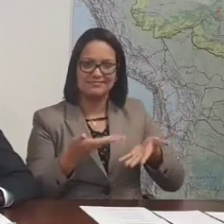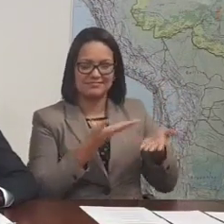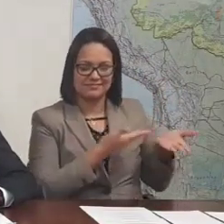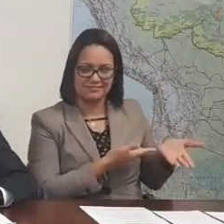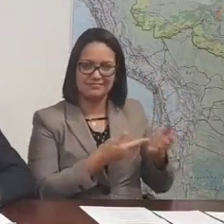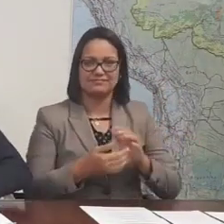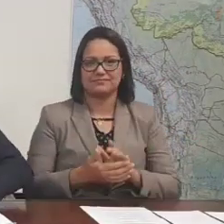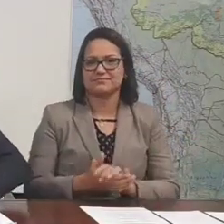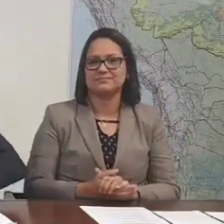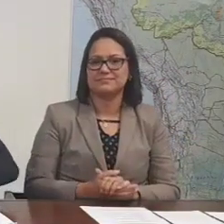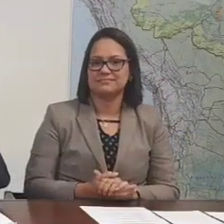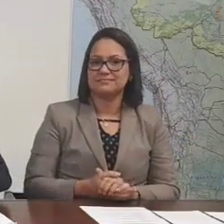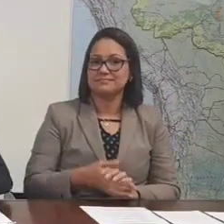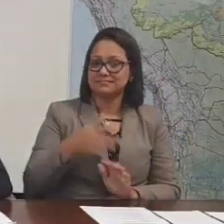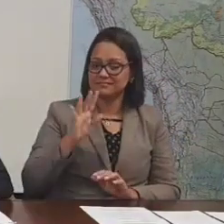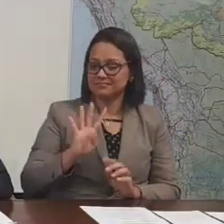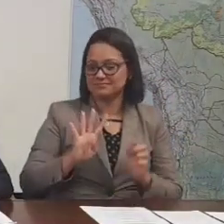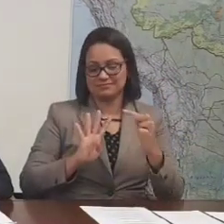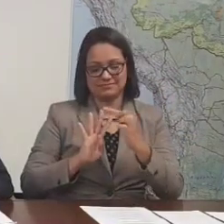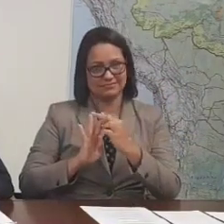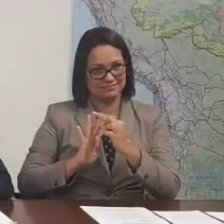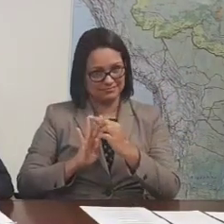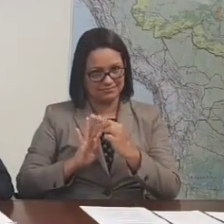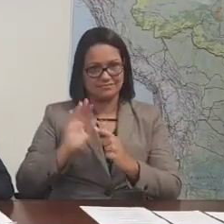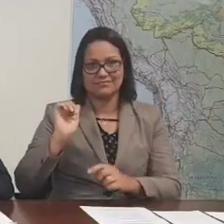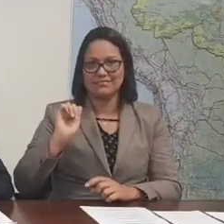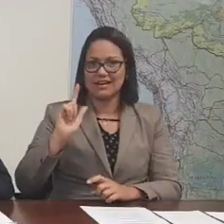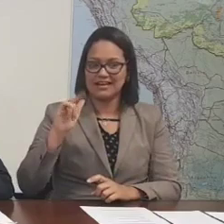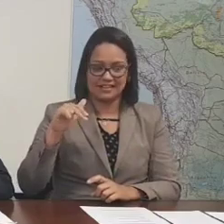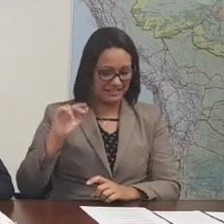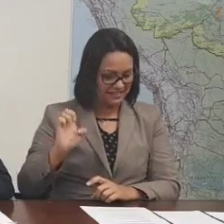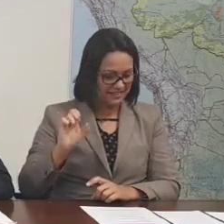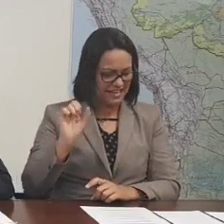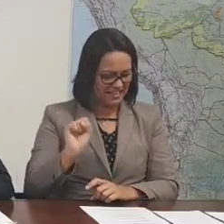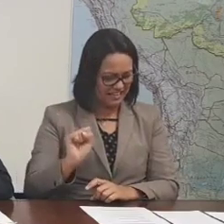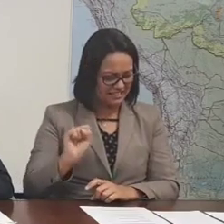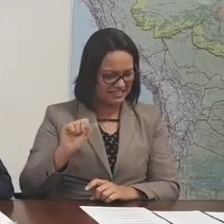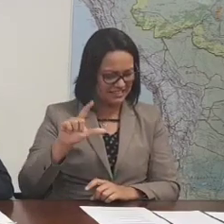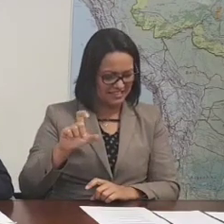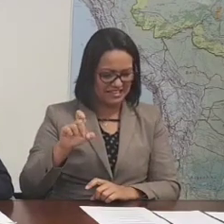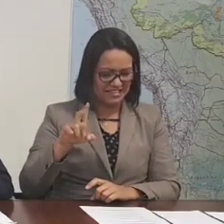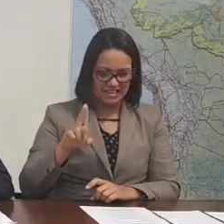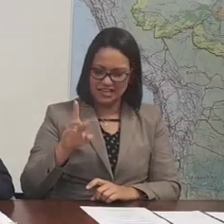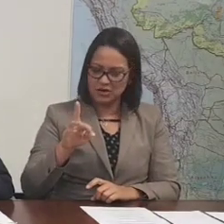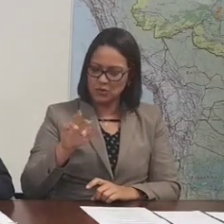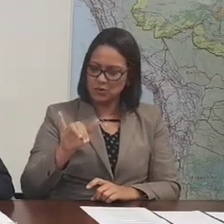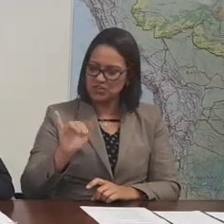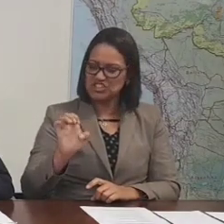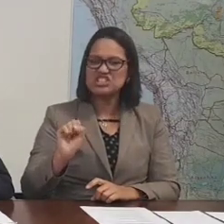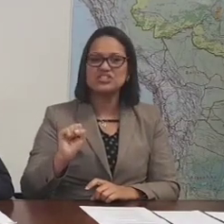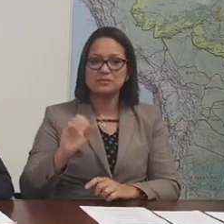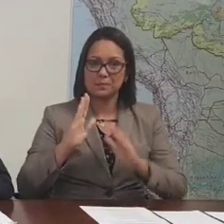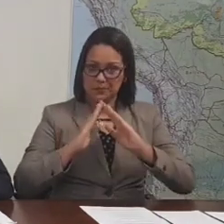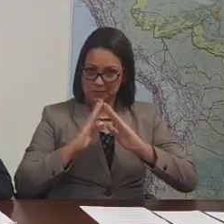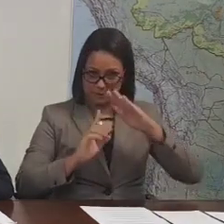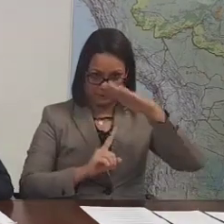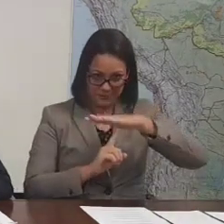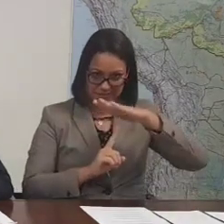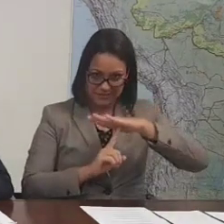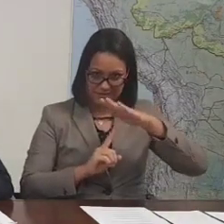Libras, aqui a nossa querida Aline Esleutis, lá do Paraná,